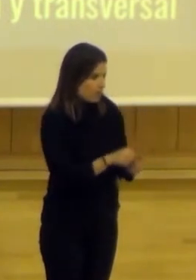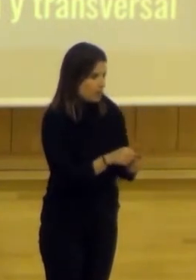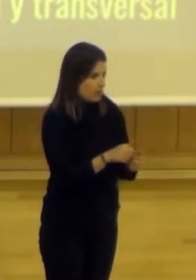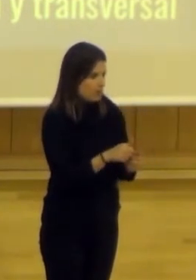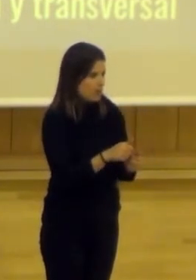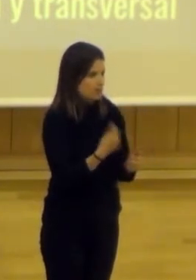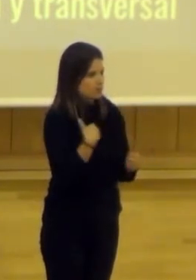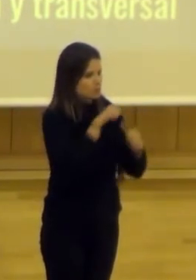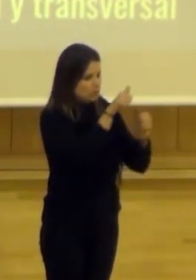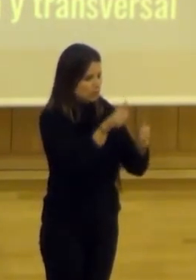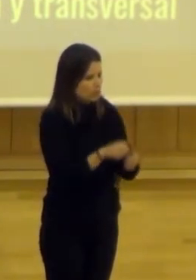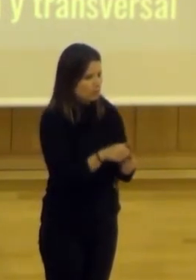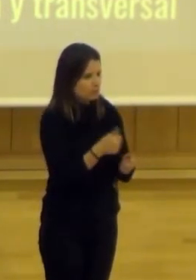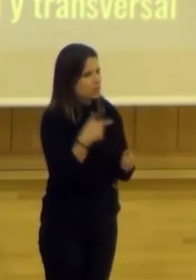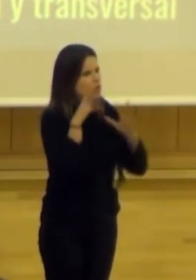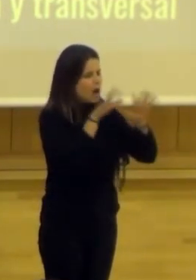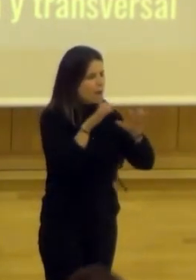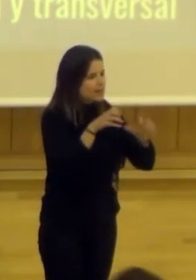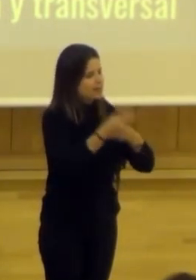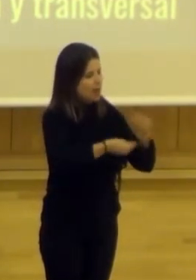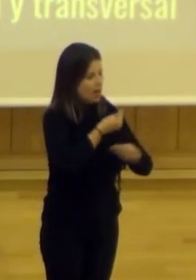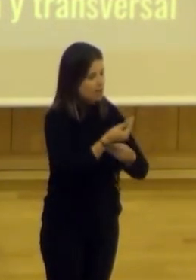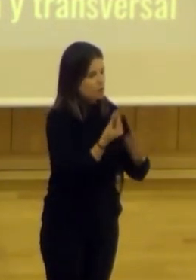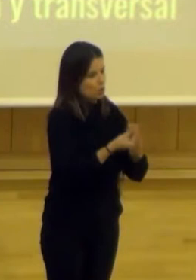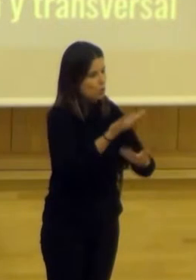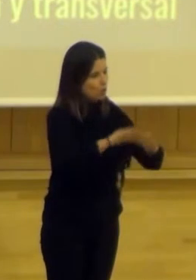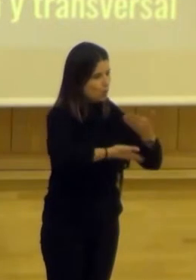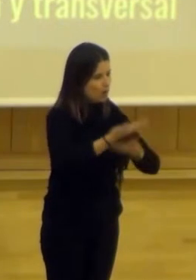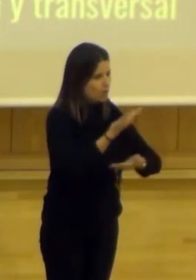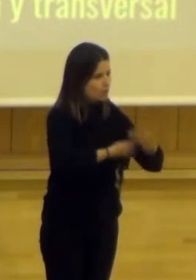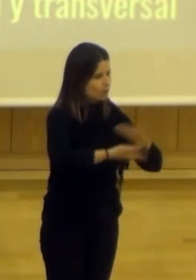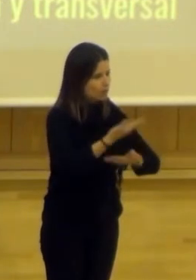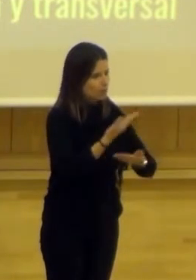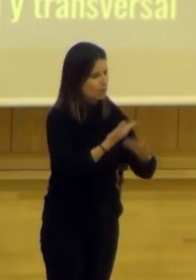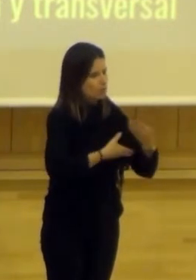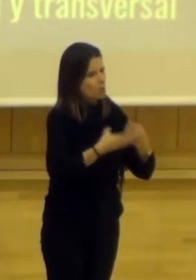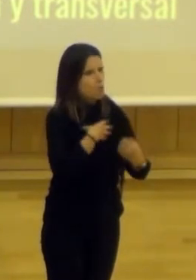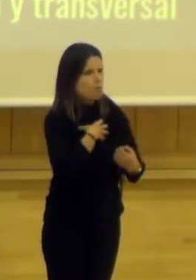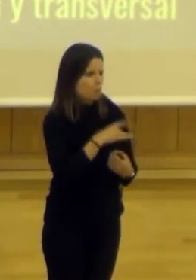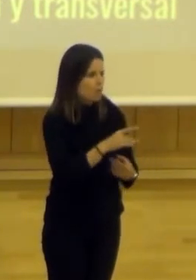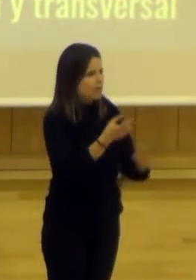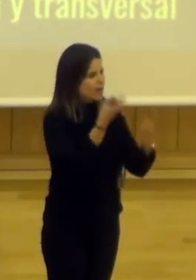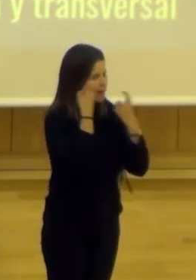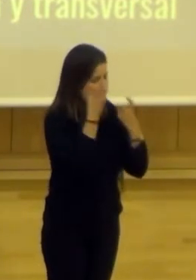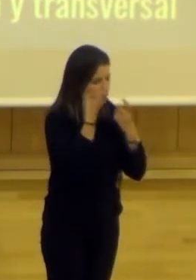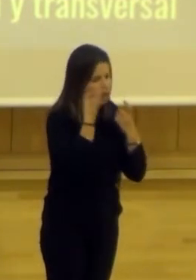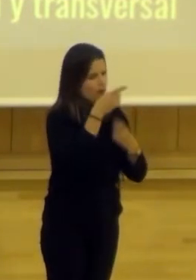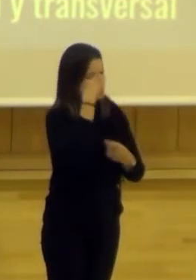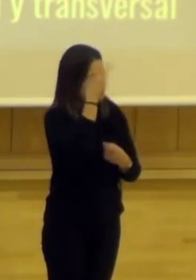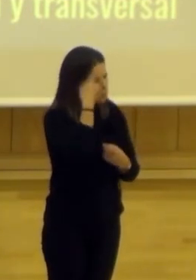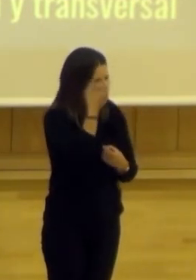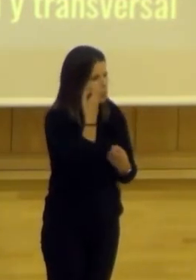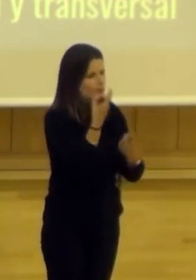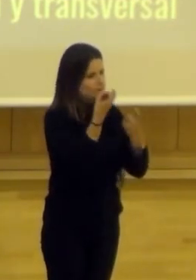que eso se aprende en la experiencia, eso se aprende haciendo. La colaboración, nos pueden educar en la colaboración y en las virtudes de la